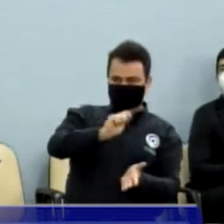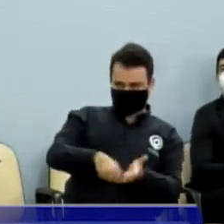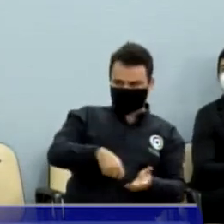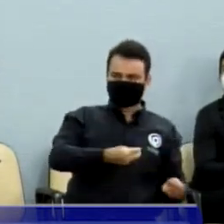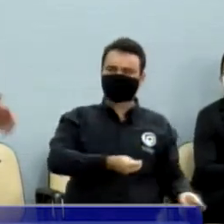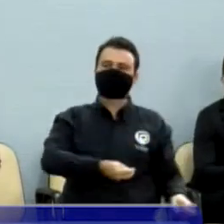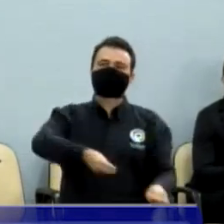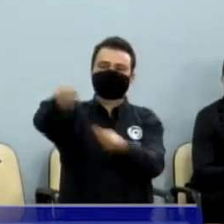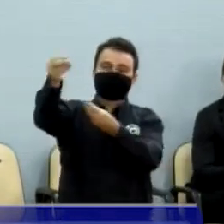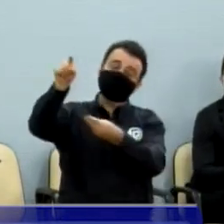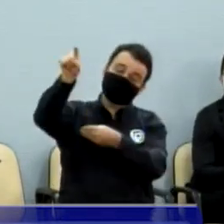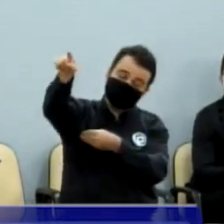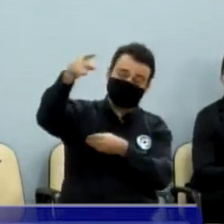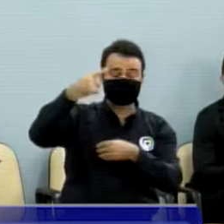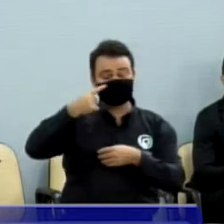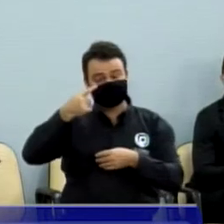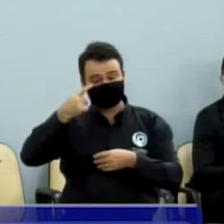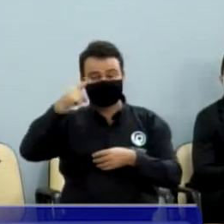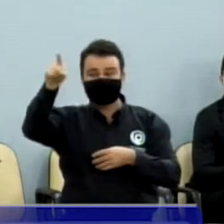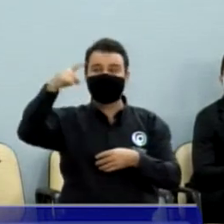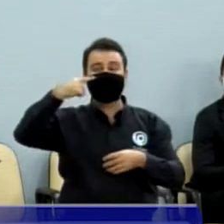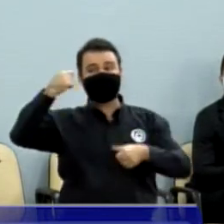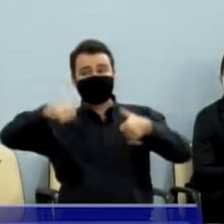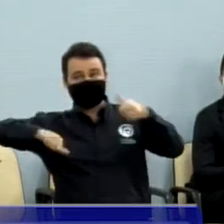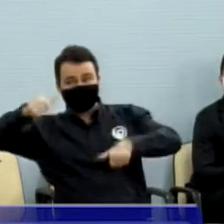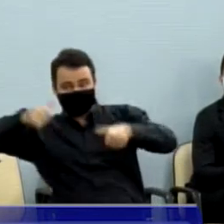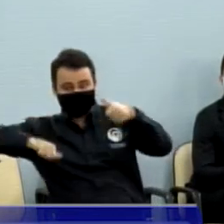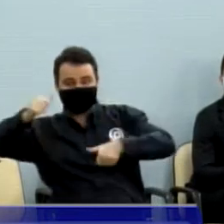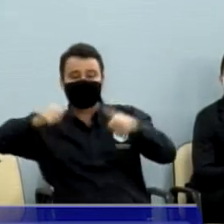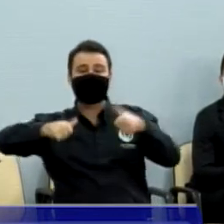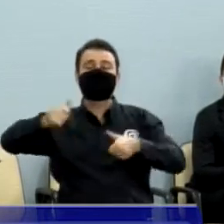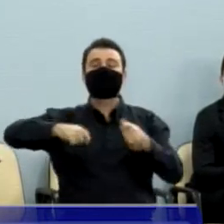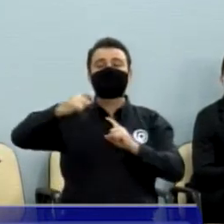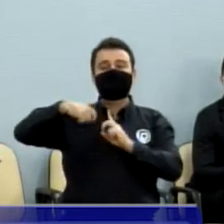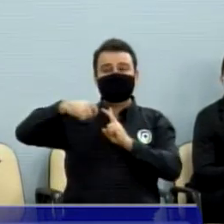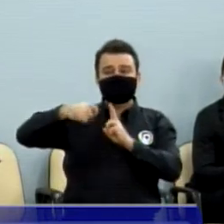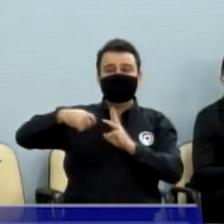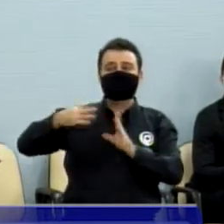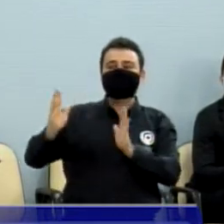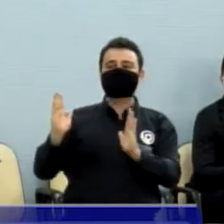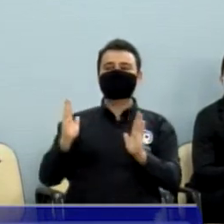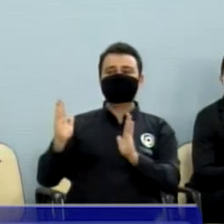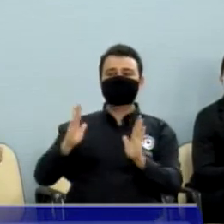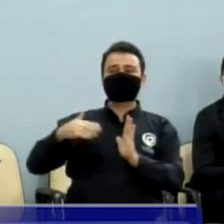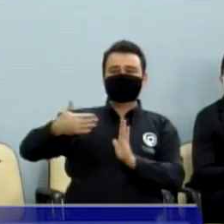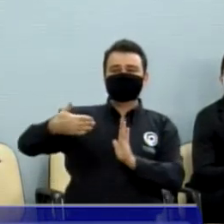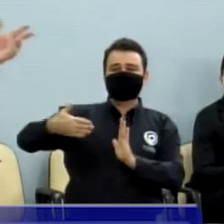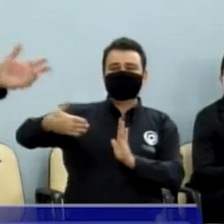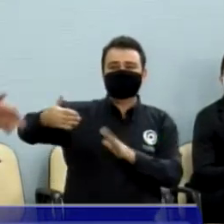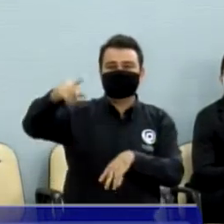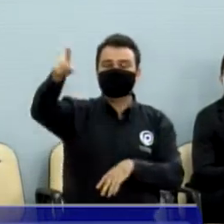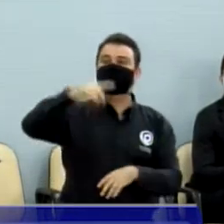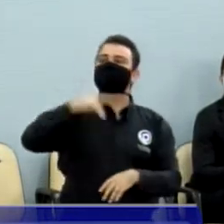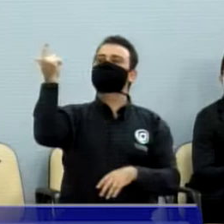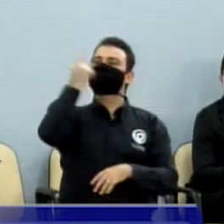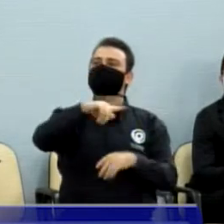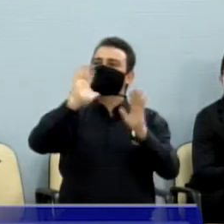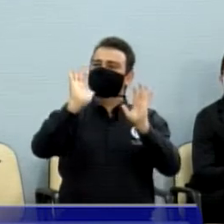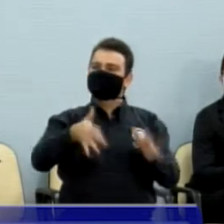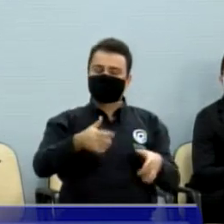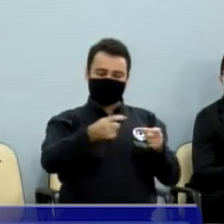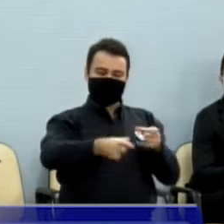requerimento chega, a CPFL precisa analisar e está ali já começando os trabalhos ali na Antônio Guerin de Lourenço